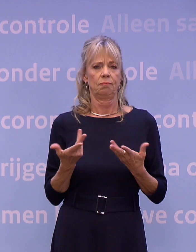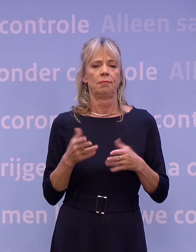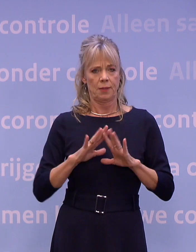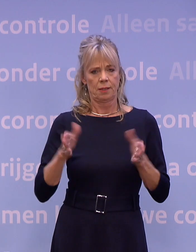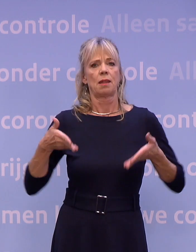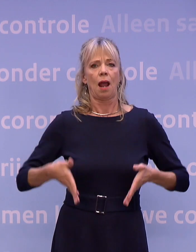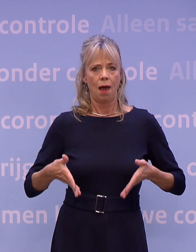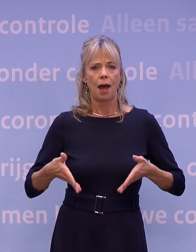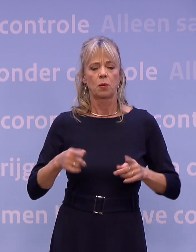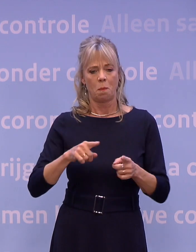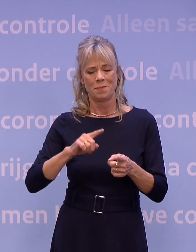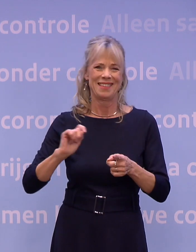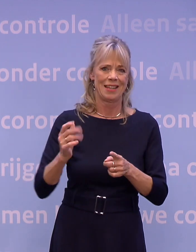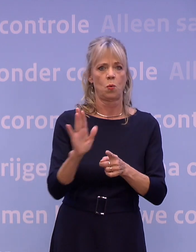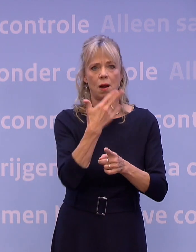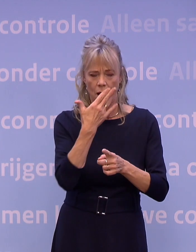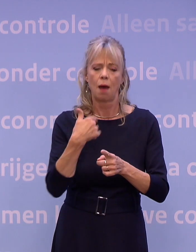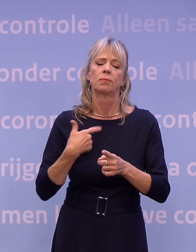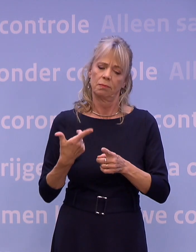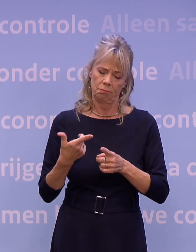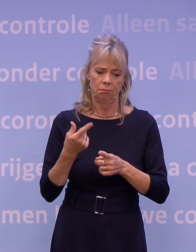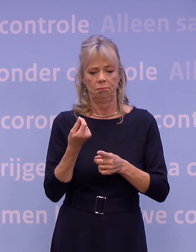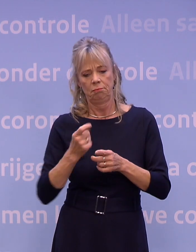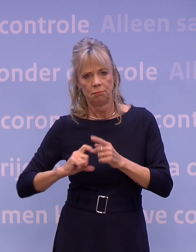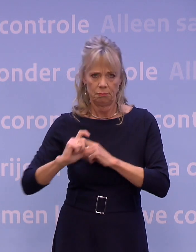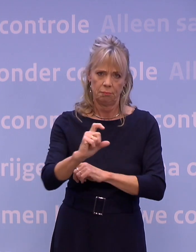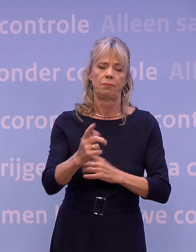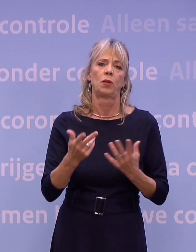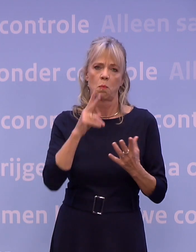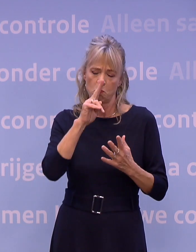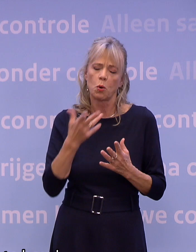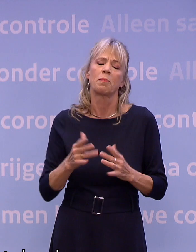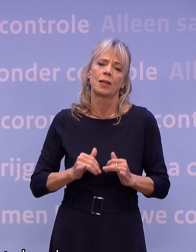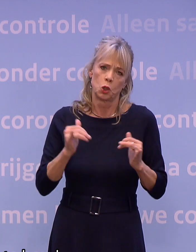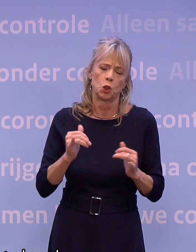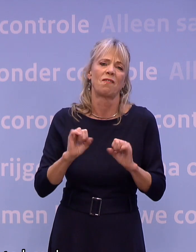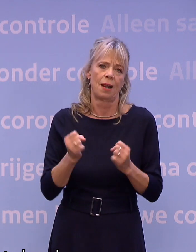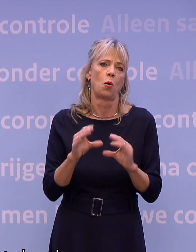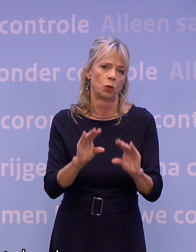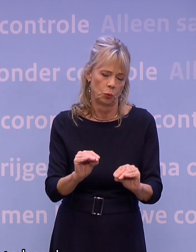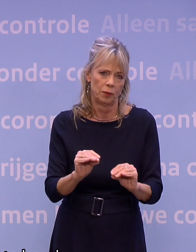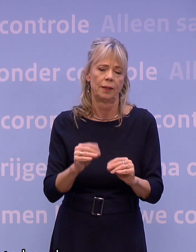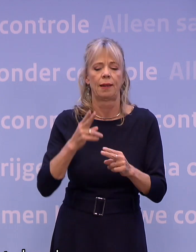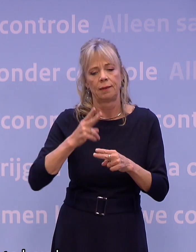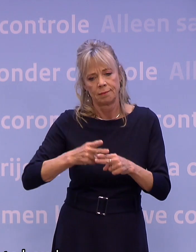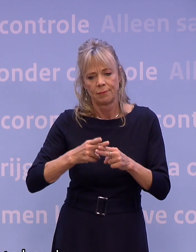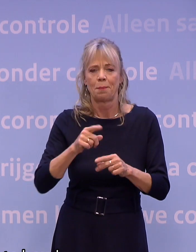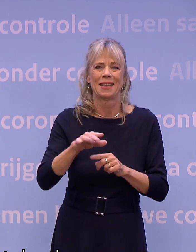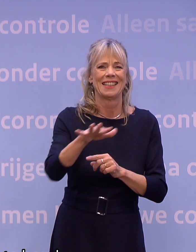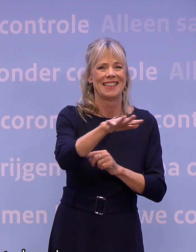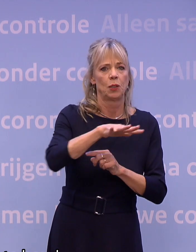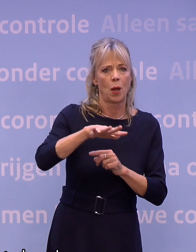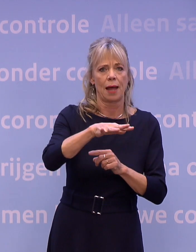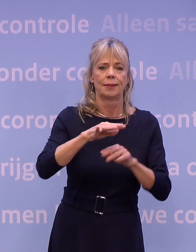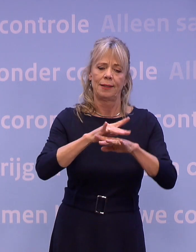nieuwe klap op te vangen. Dat zullen we proberen om zoveel mogelijk te doen en zoveel mogelijk ook rekening te houden met de situatie in